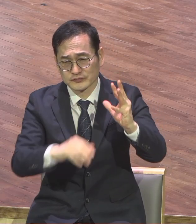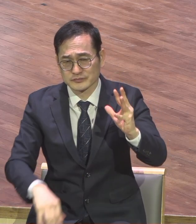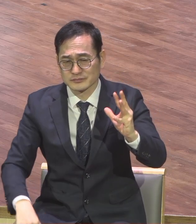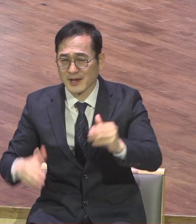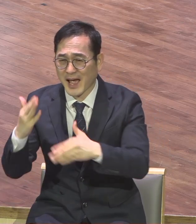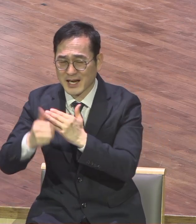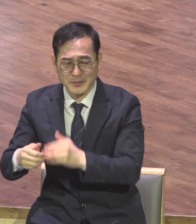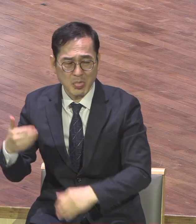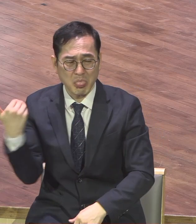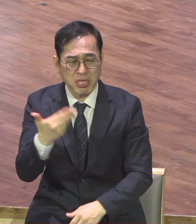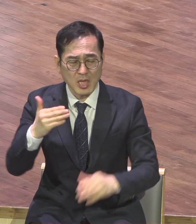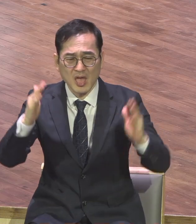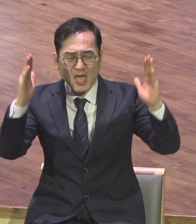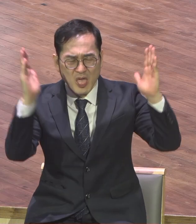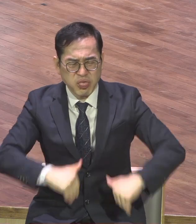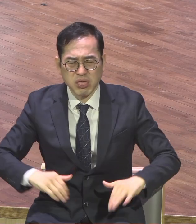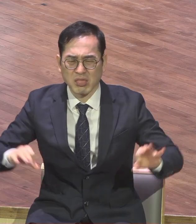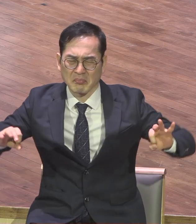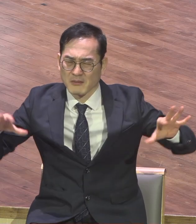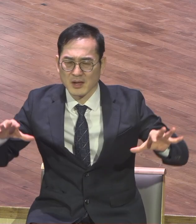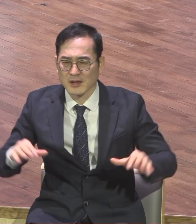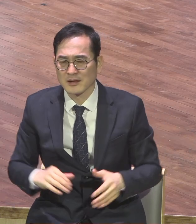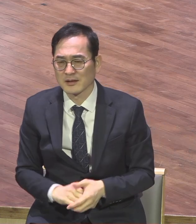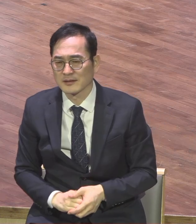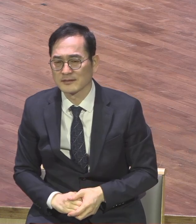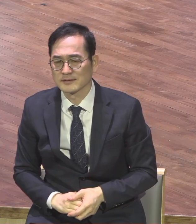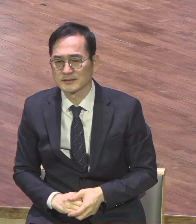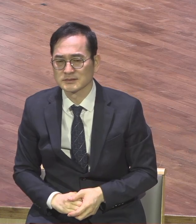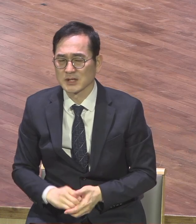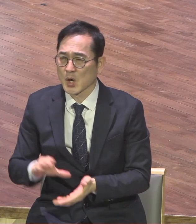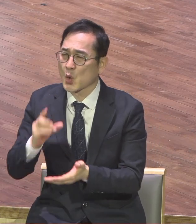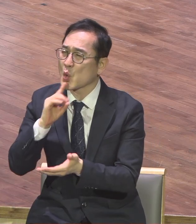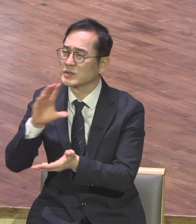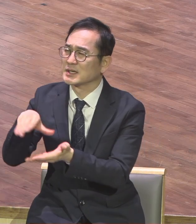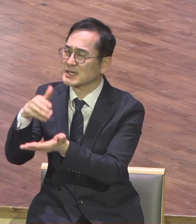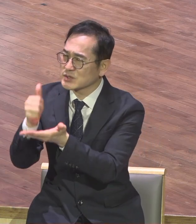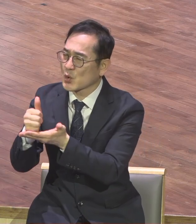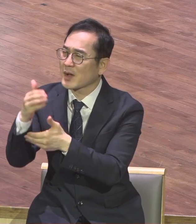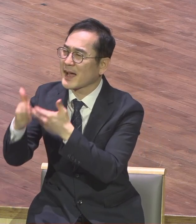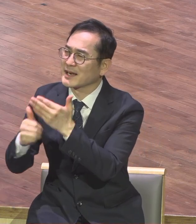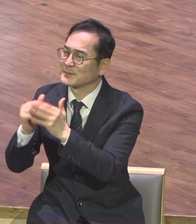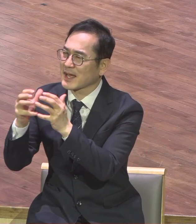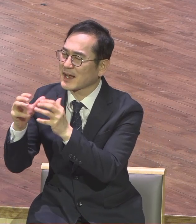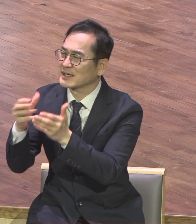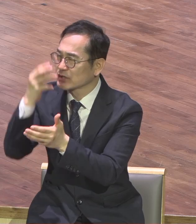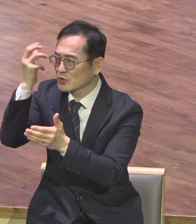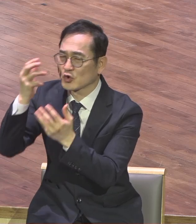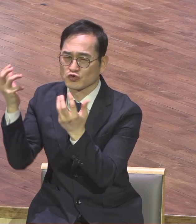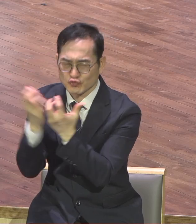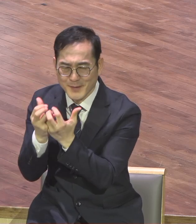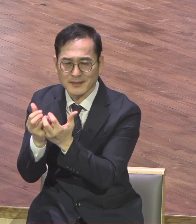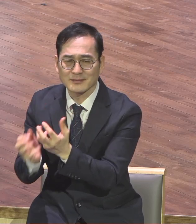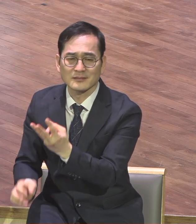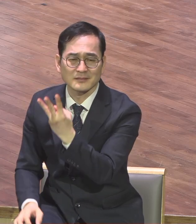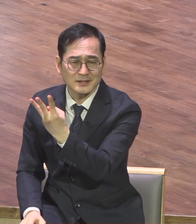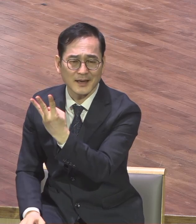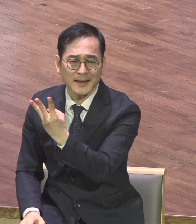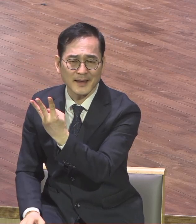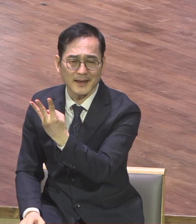오직 그리스도 오직 하나님 나라 오직 성경 주만 이 상태가